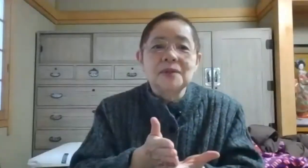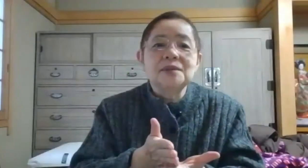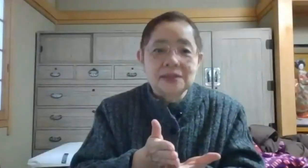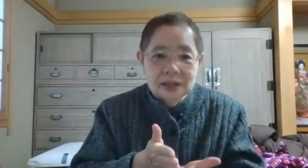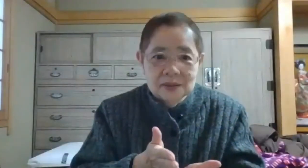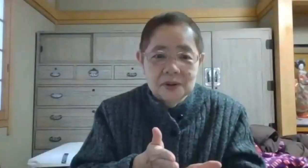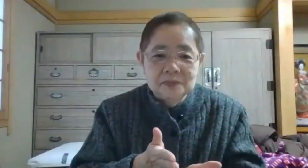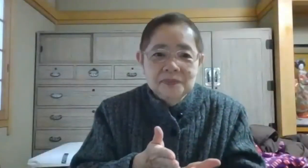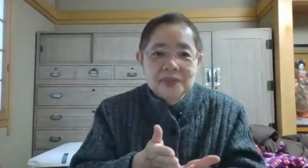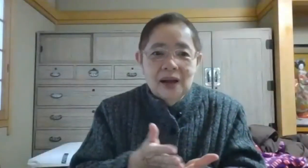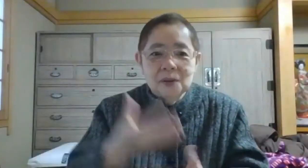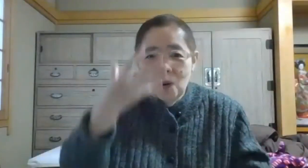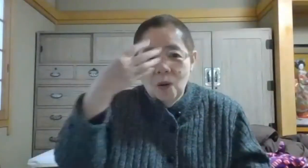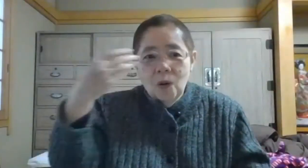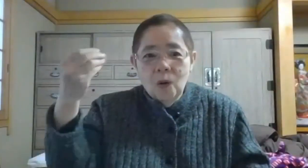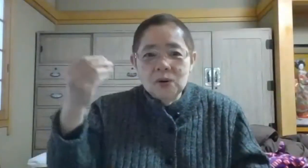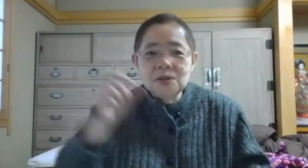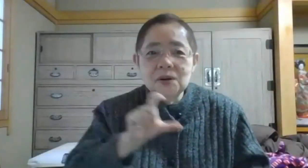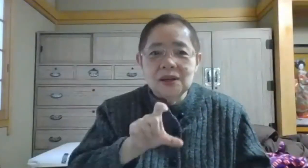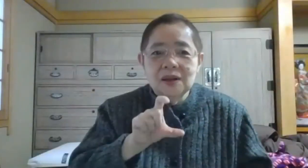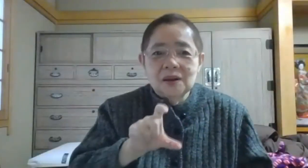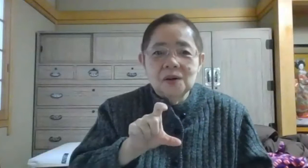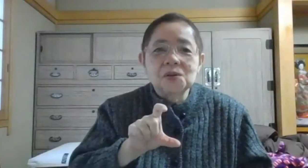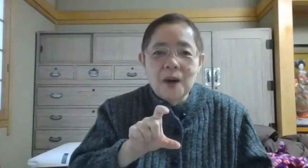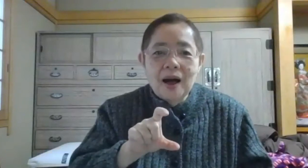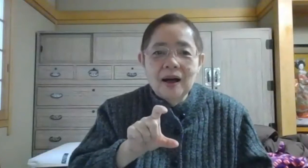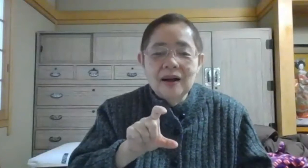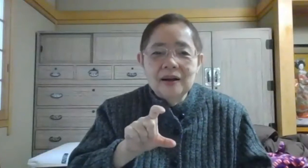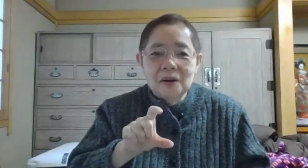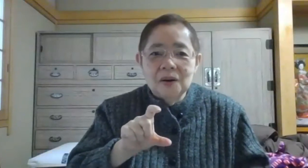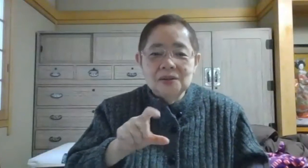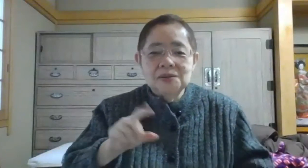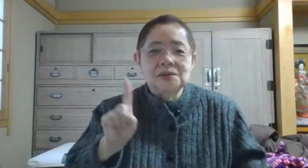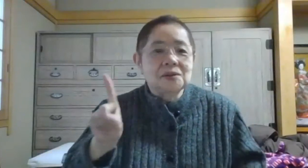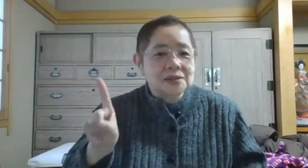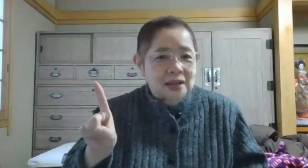しましたけどもあの面白い言葉を一つだけ